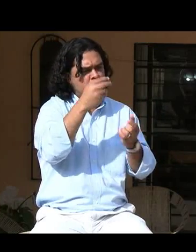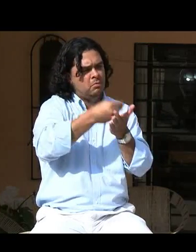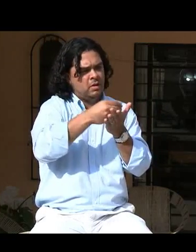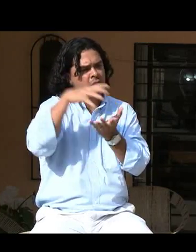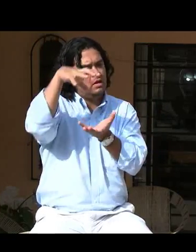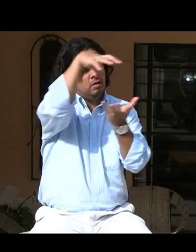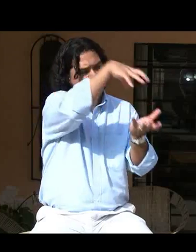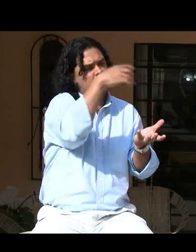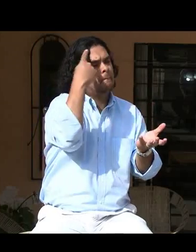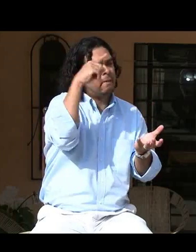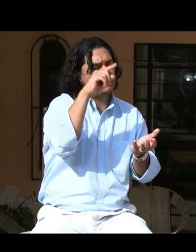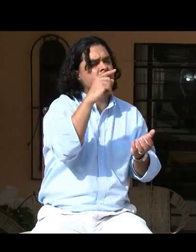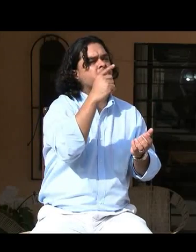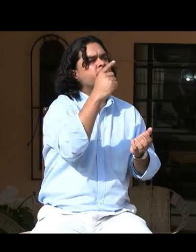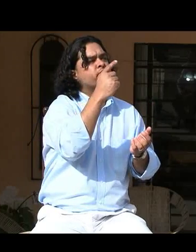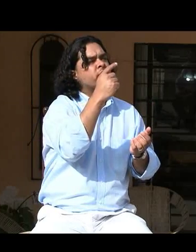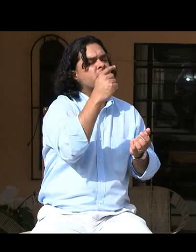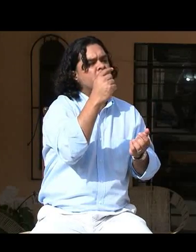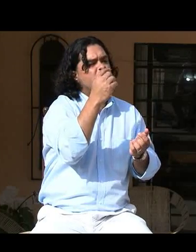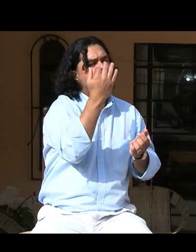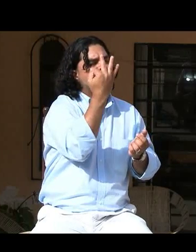existe una fundación